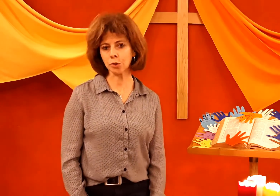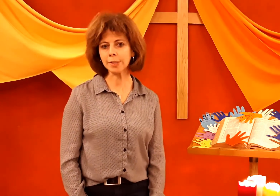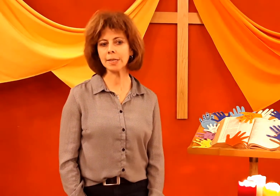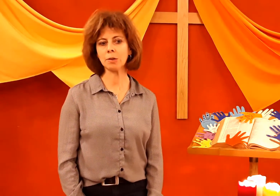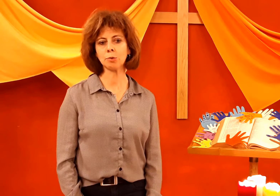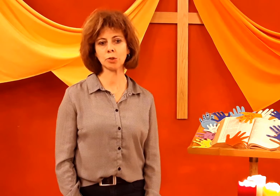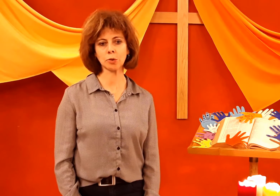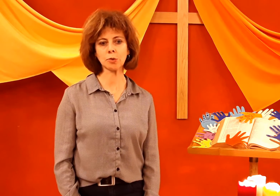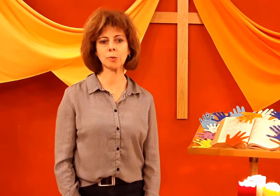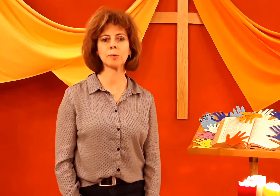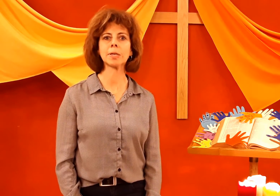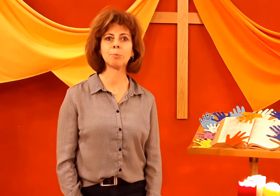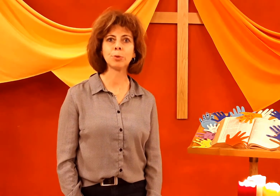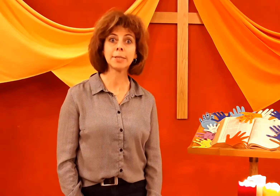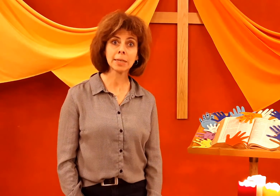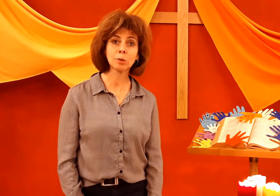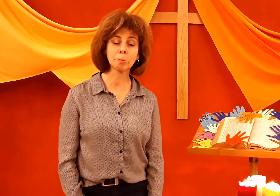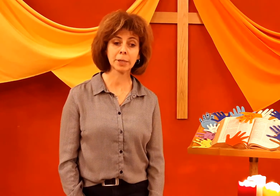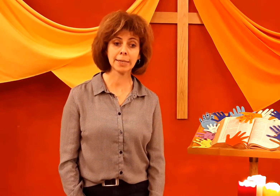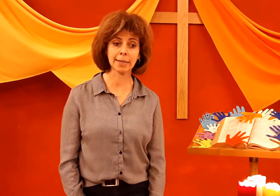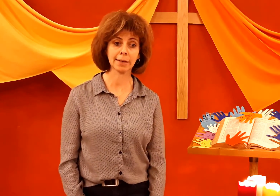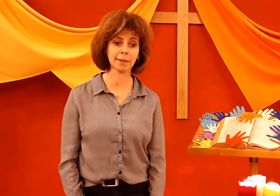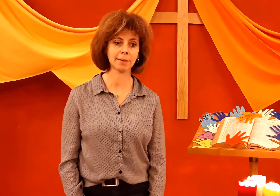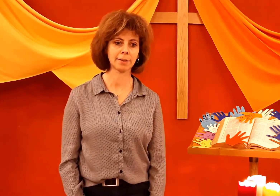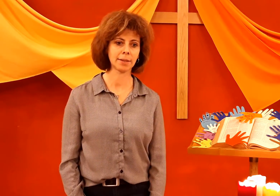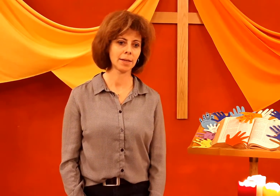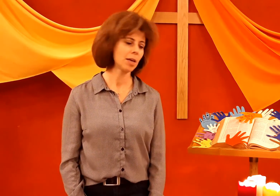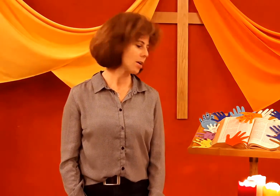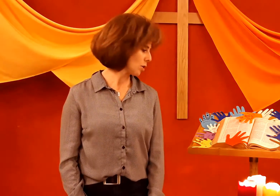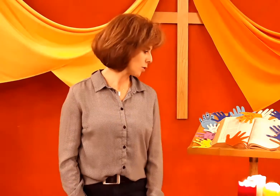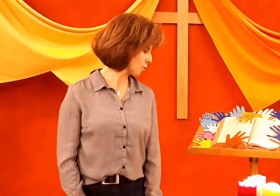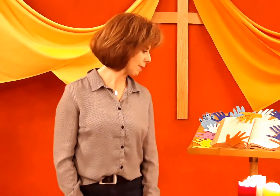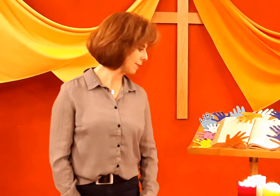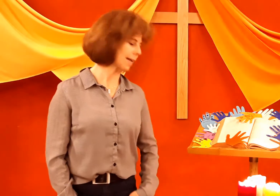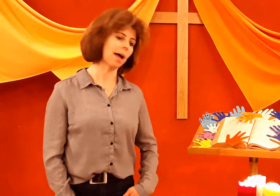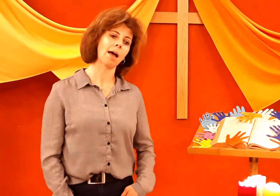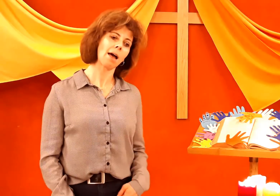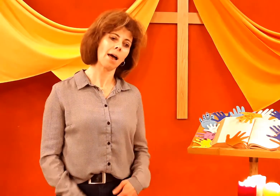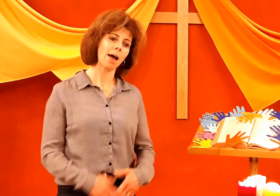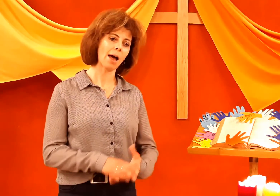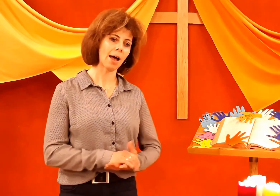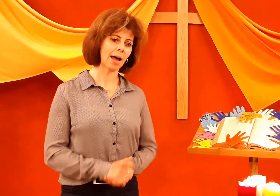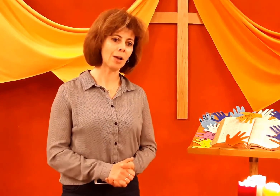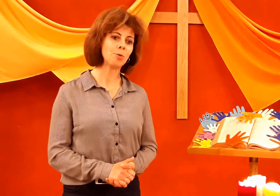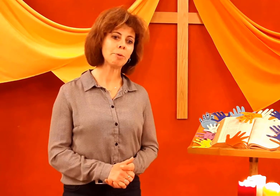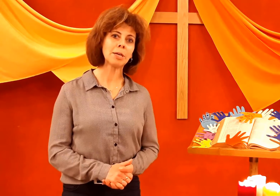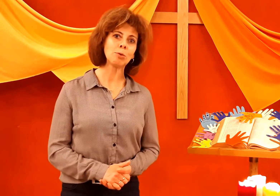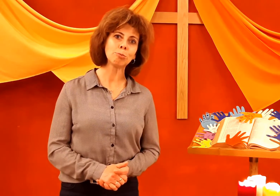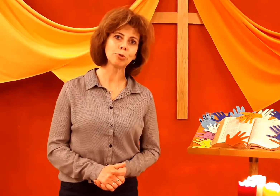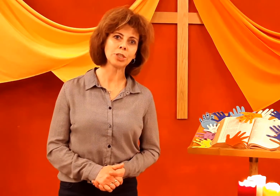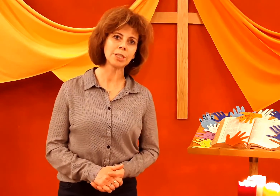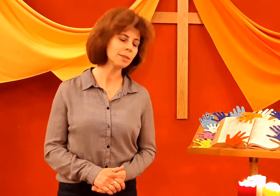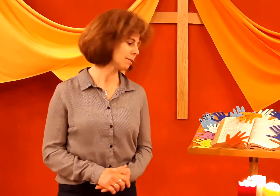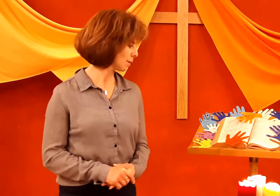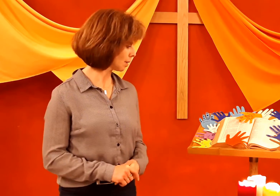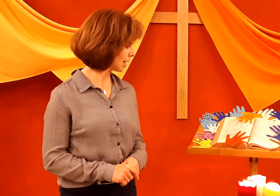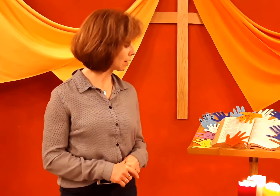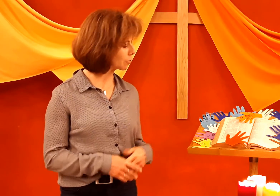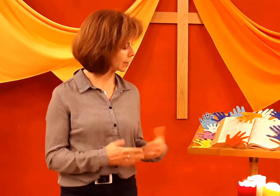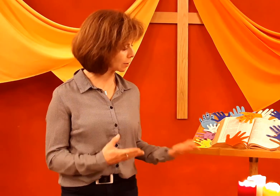chanter une chanson, et puis dire une prière. Je vous invite à allumer une bougie, là on en